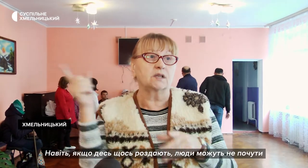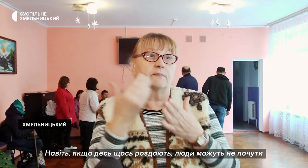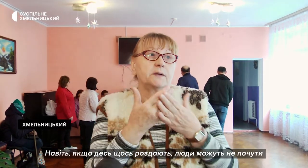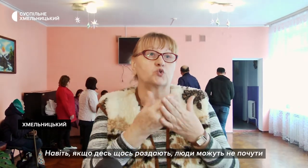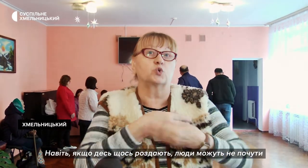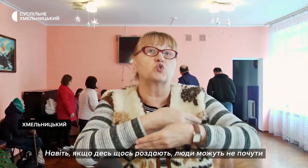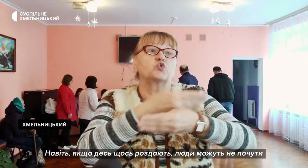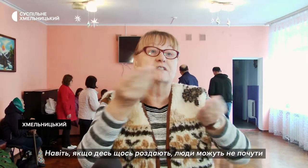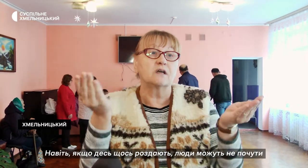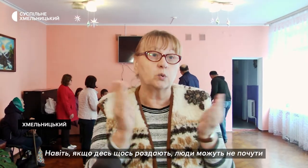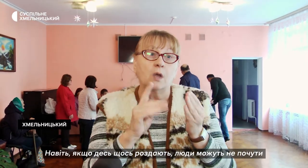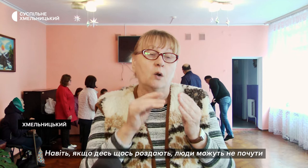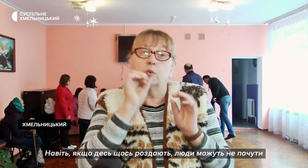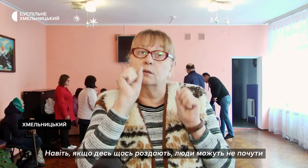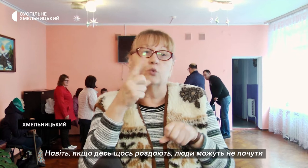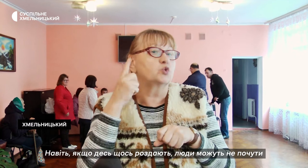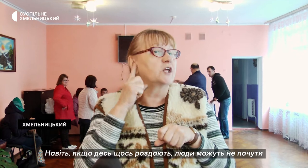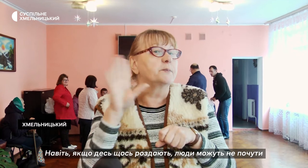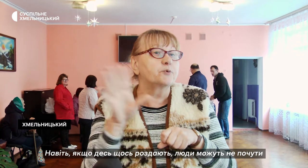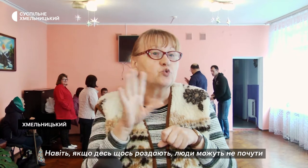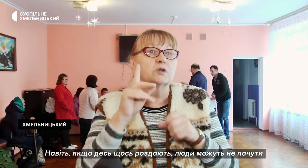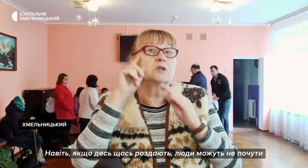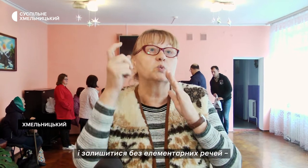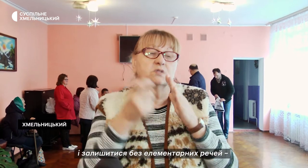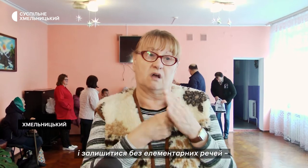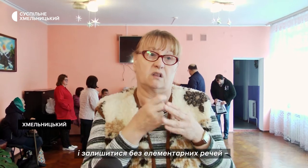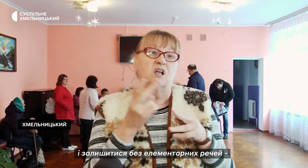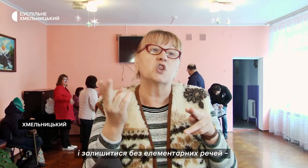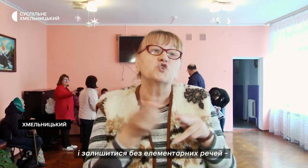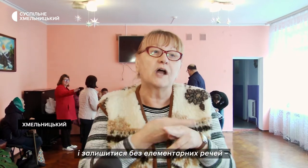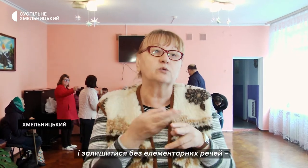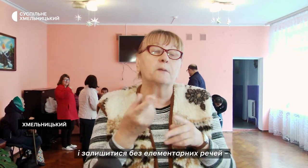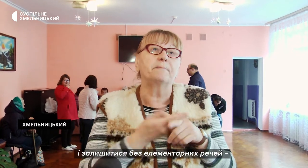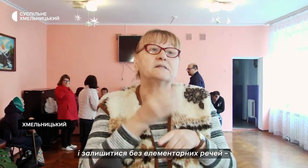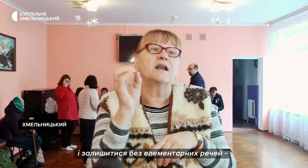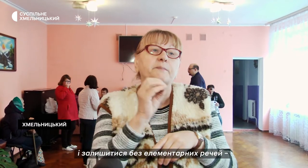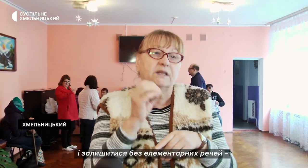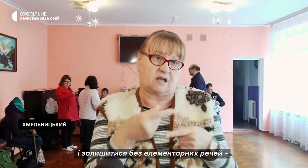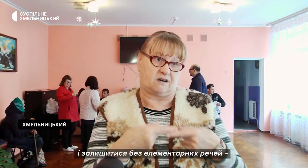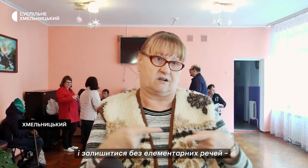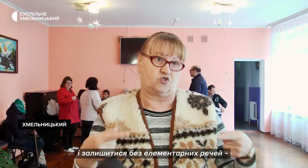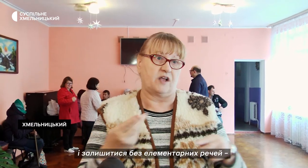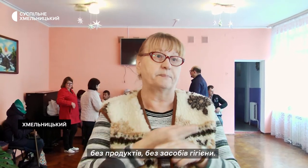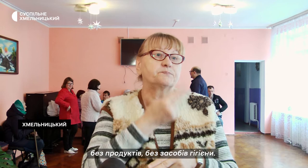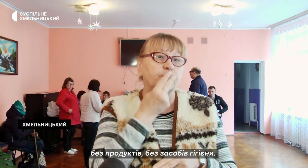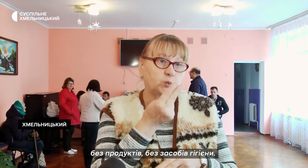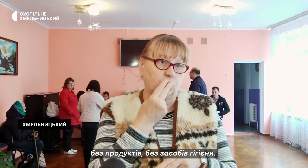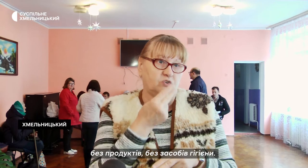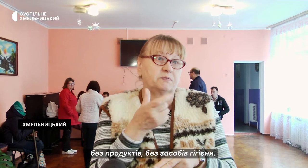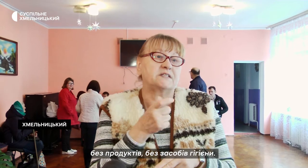там не відсури, що здають. Люди можуть не почути, візнати, і лишають, без елементарних речей, без продуктів, без